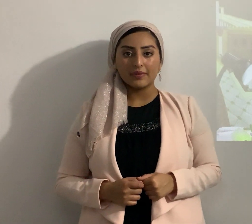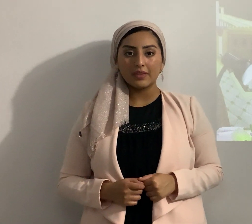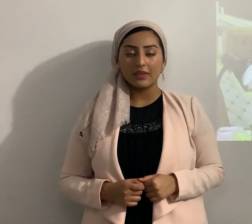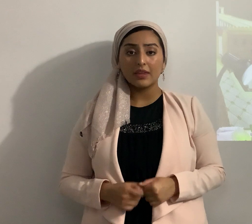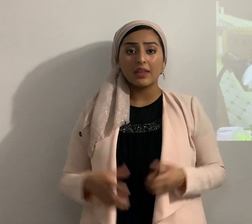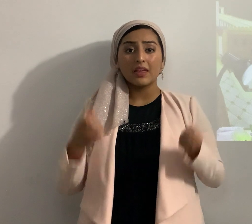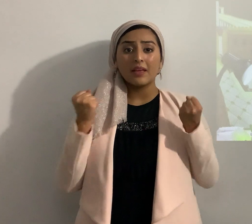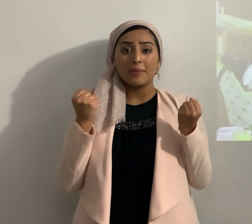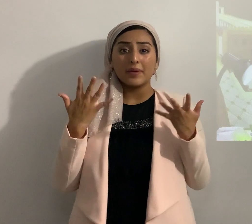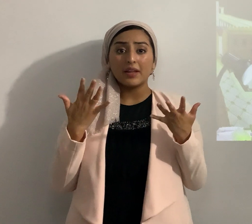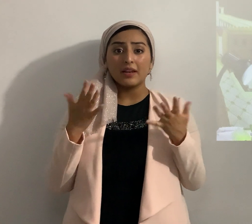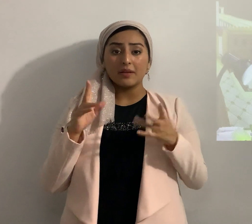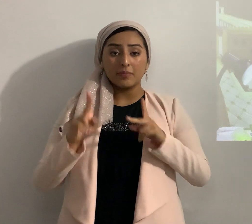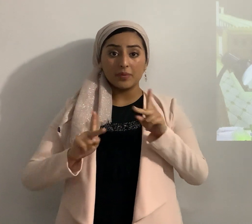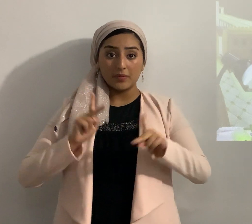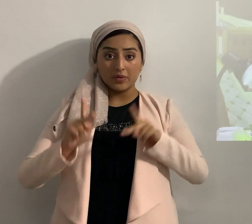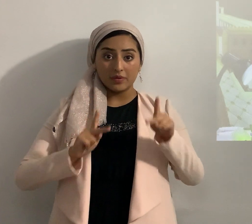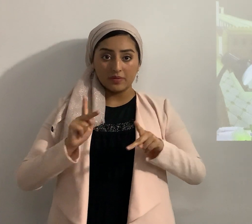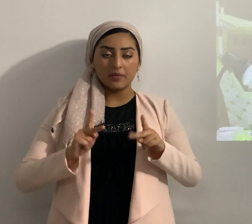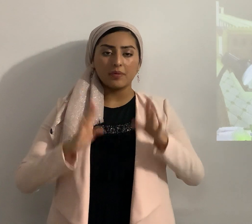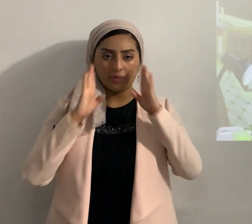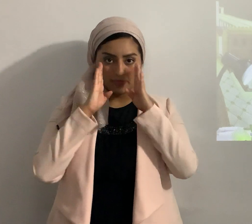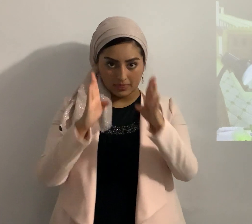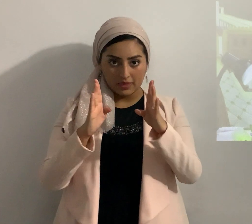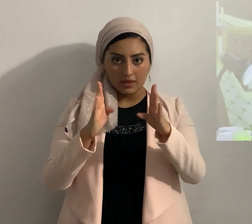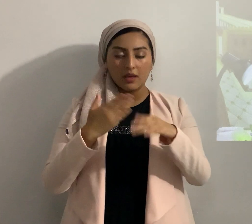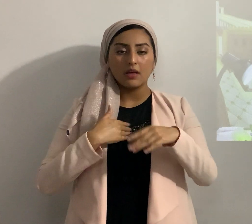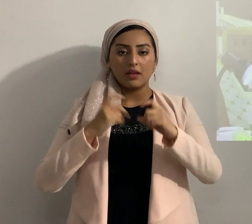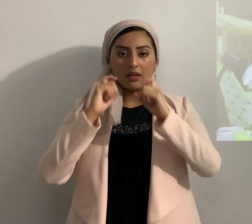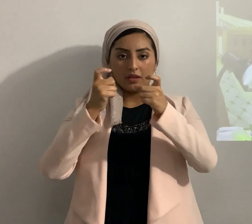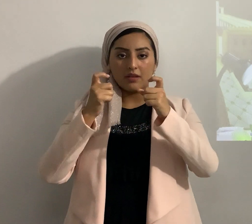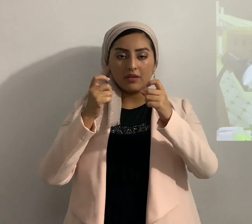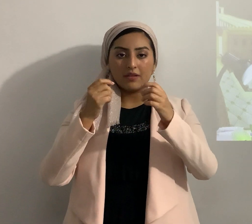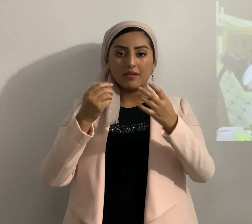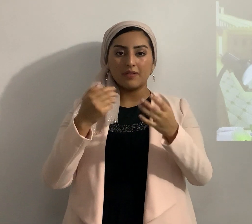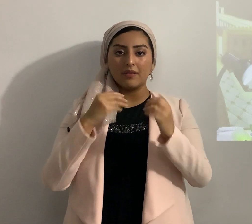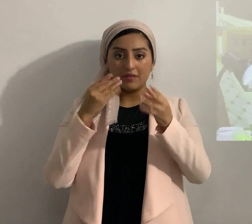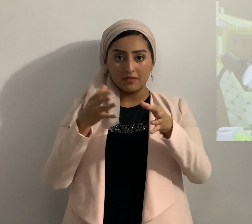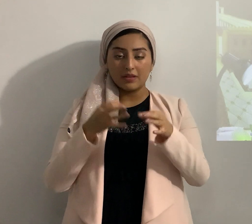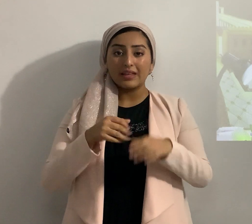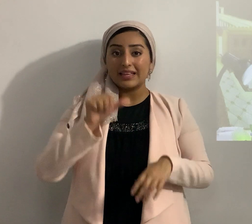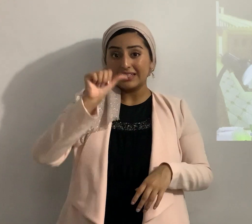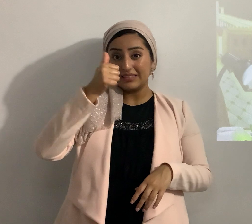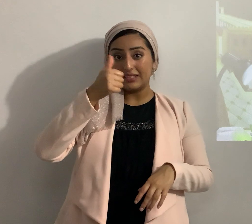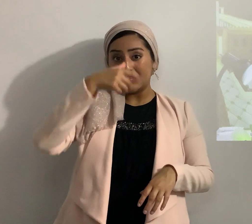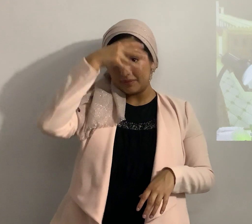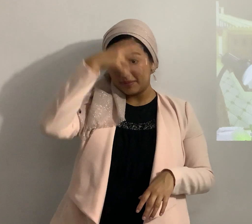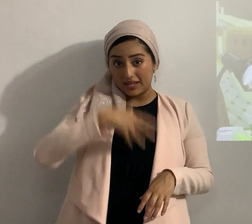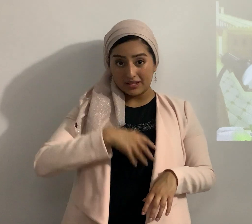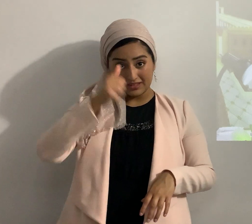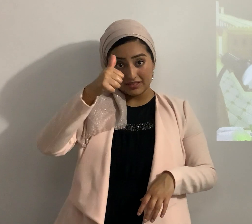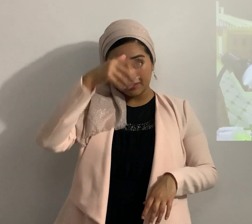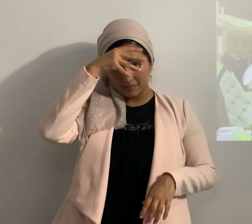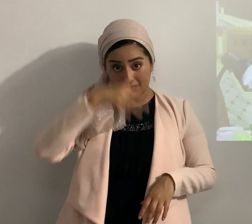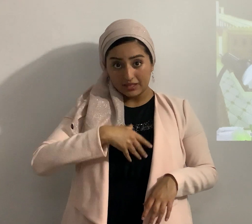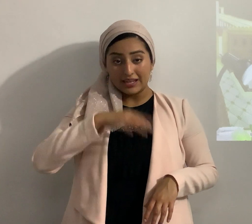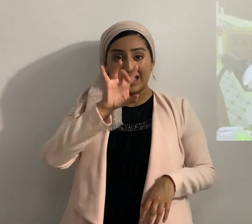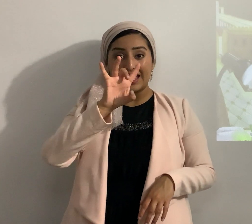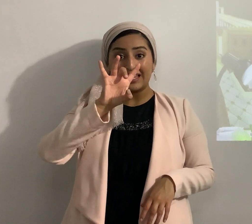muchísima gente mira así voy a poner esta cifra de 10 hombres 8 a